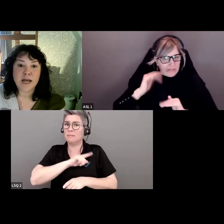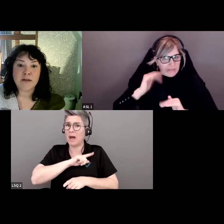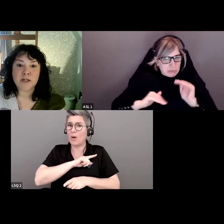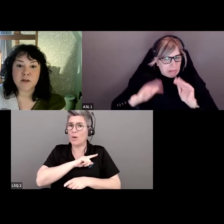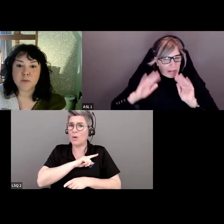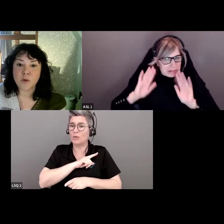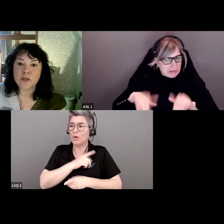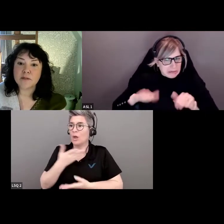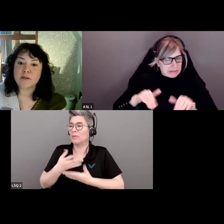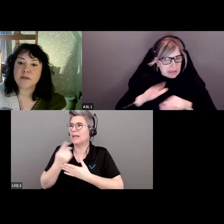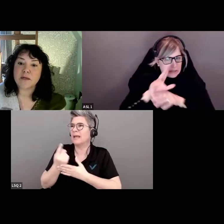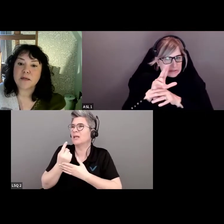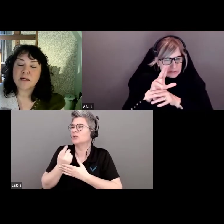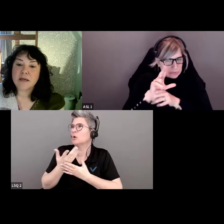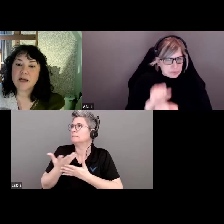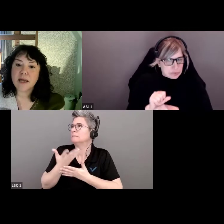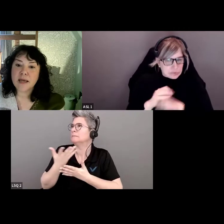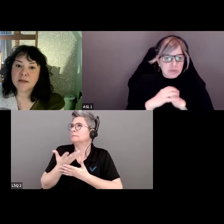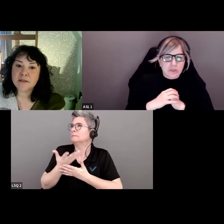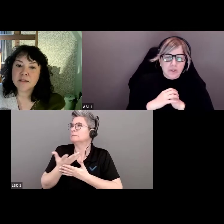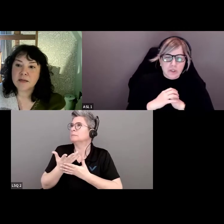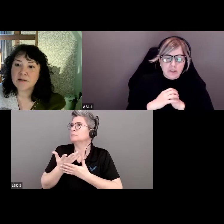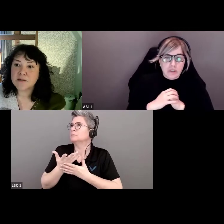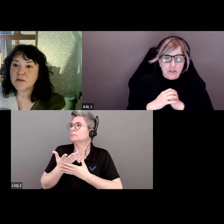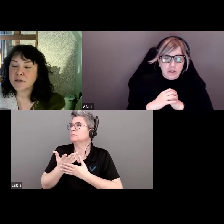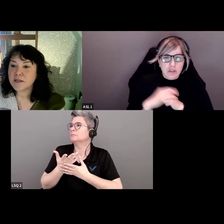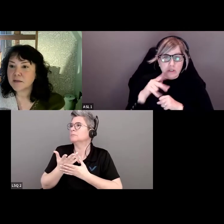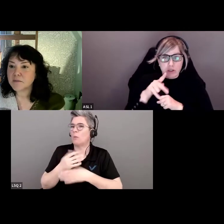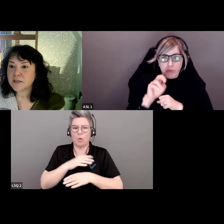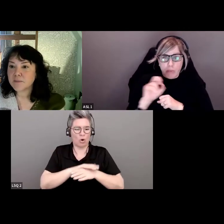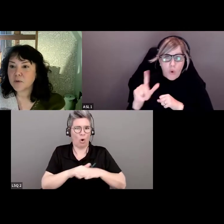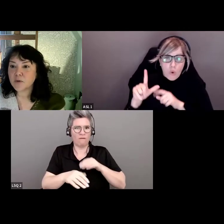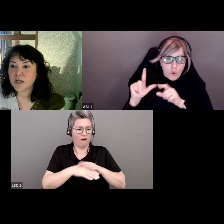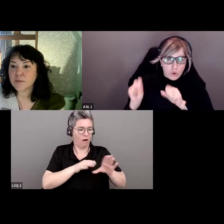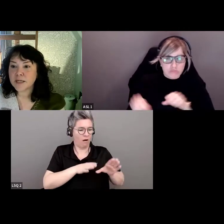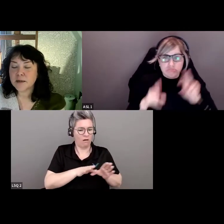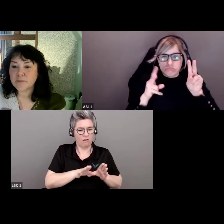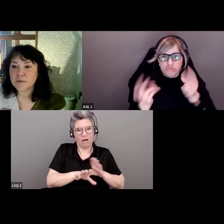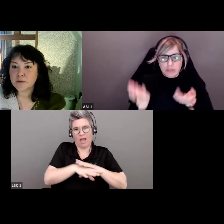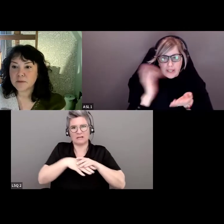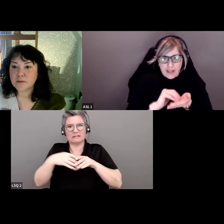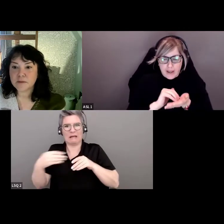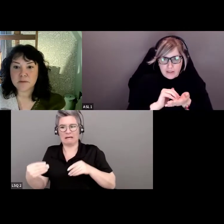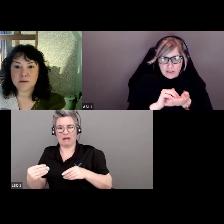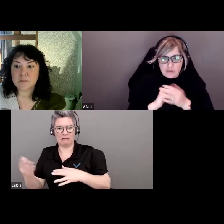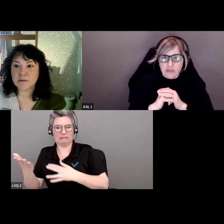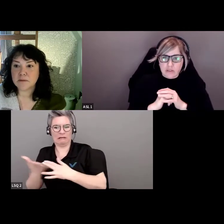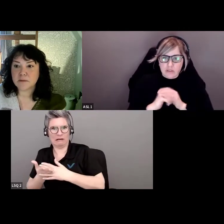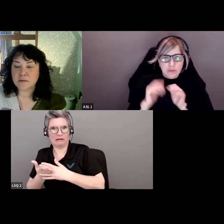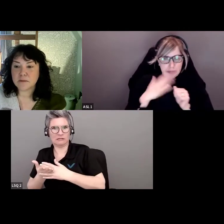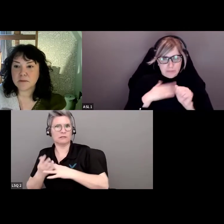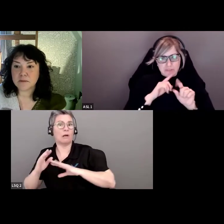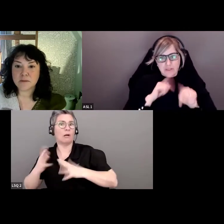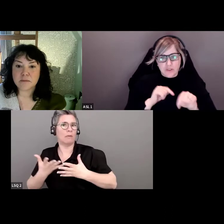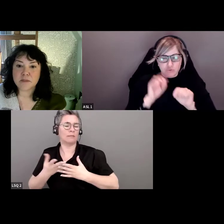C'est peut-être quelque chose qui sort de votre zone de confort. Nous avons prévu encore un autre